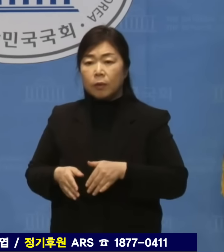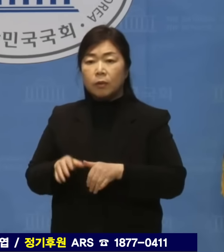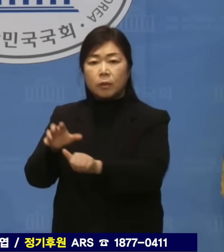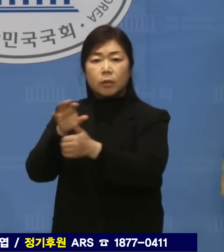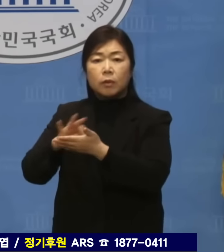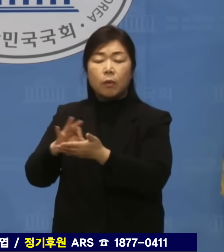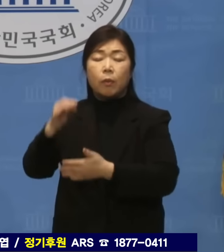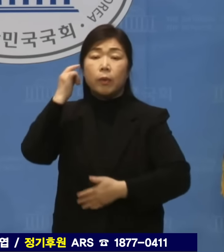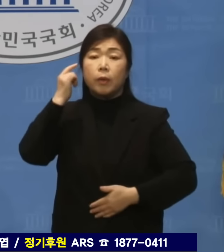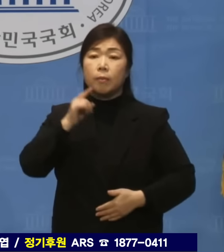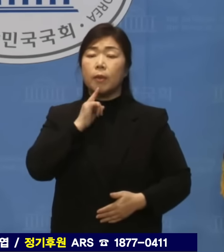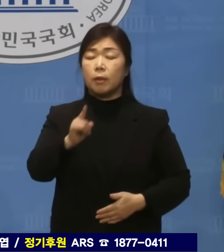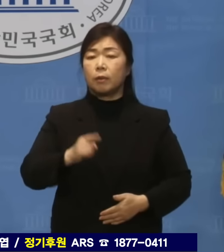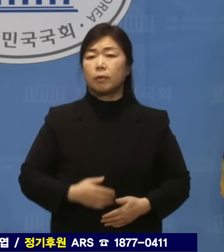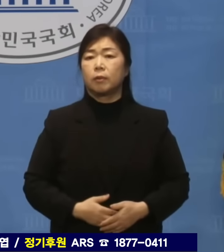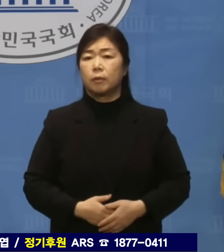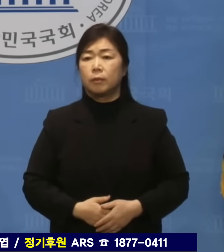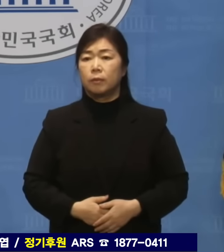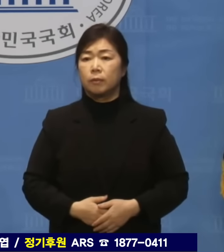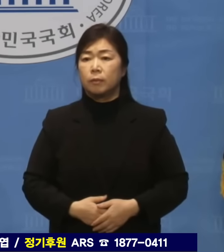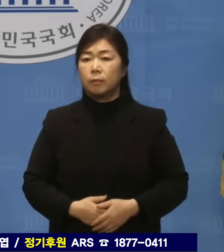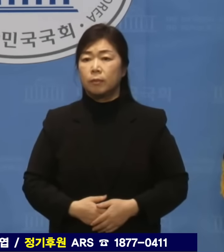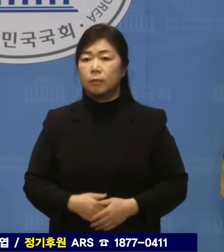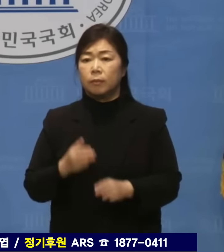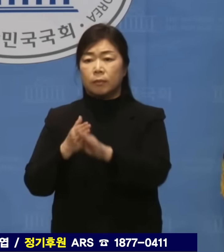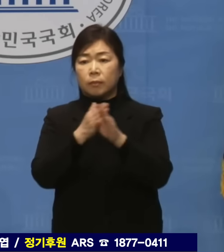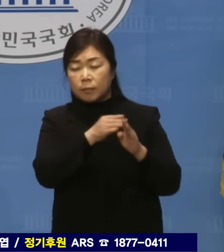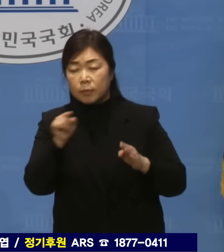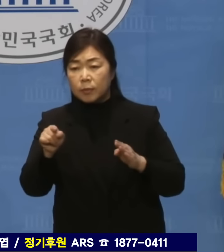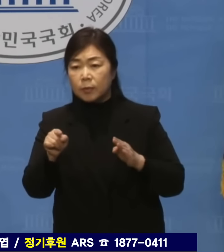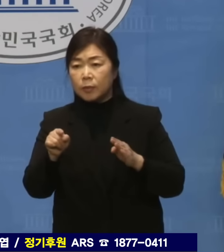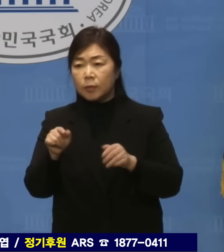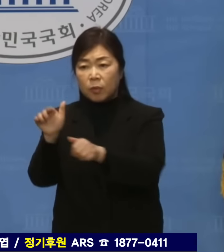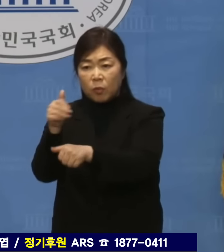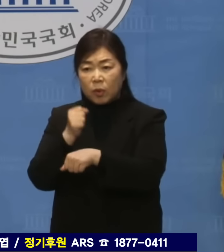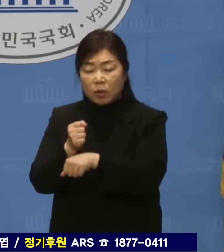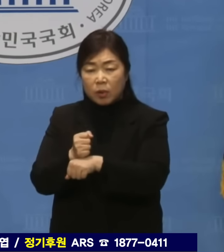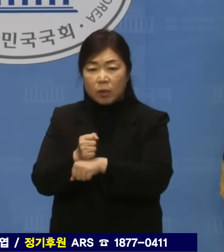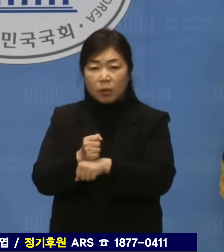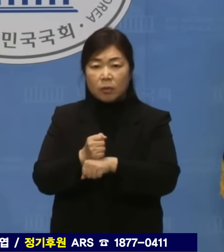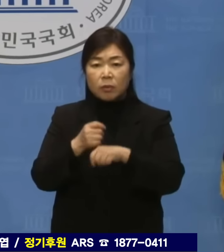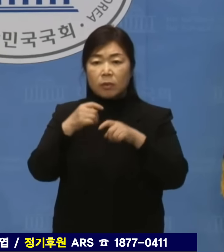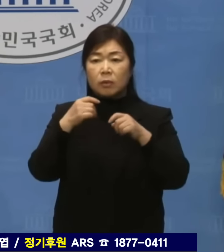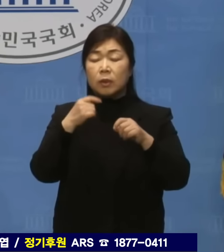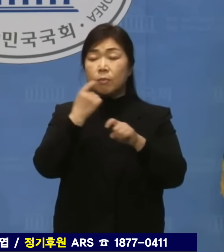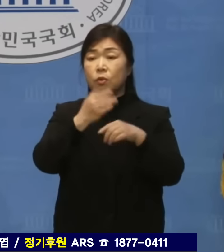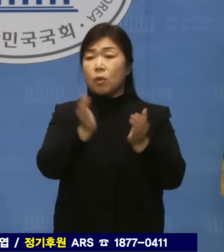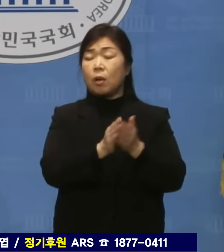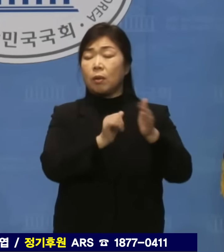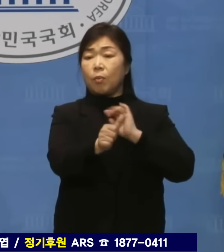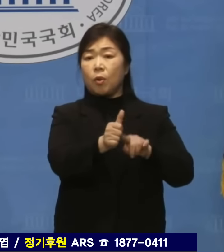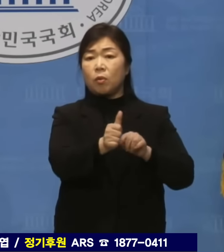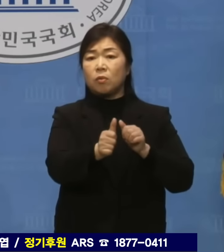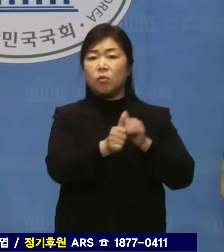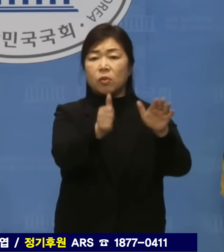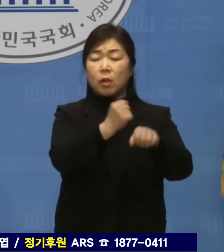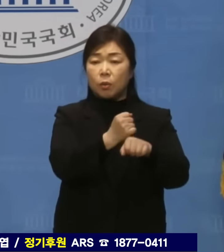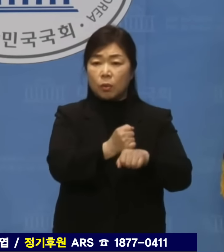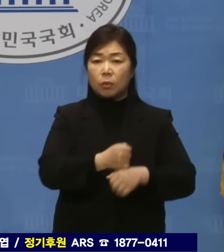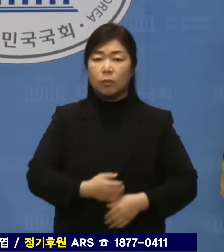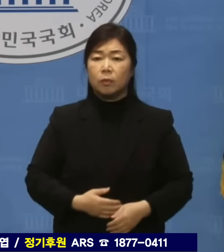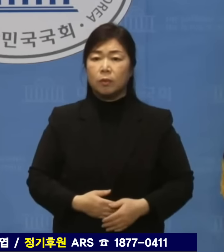비선 동원에 당 대표들을 쫓아내기도 하고 아바타를 내세우기도 하다가 사퇴